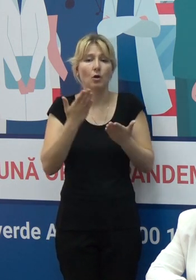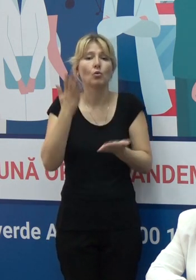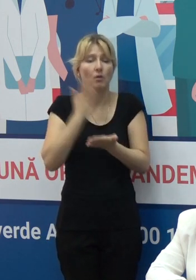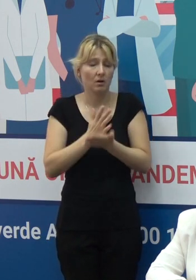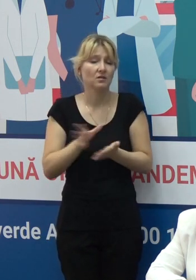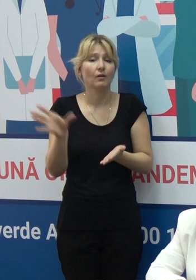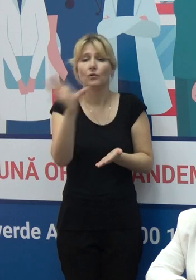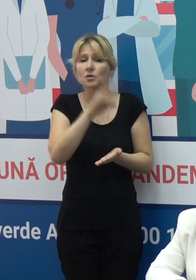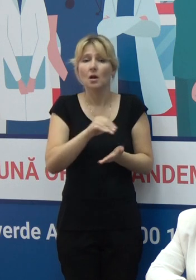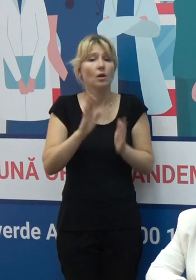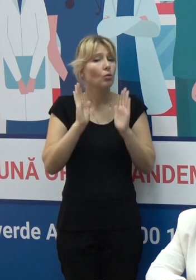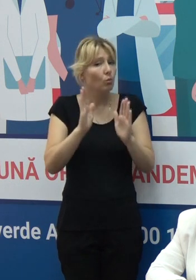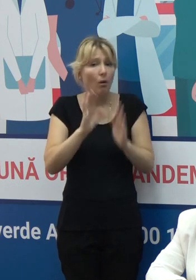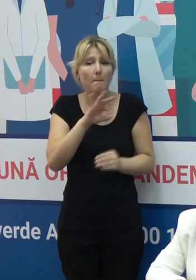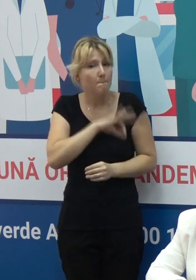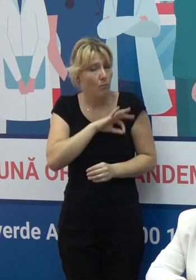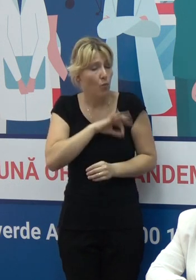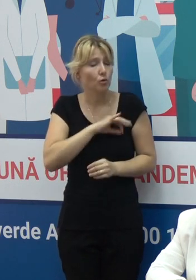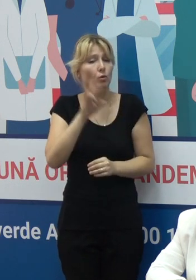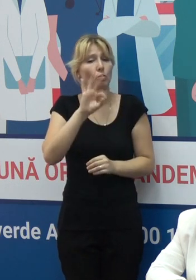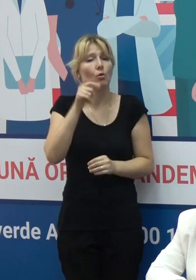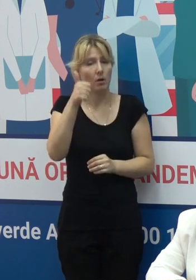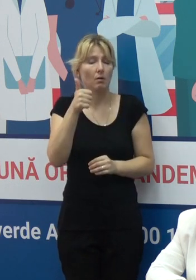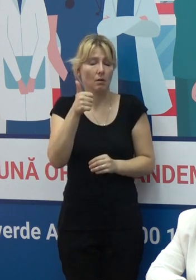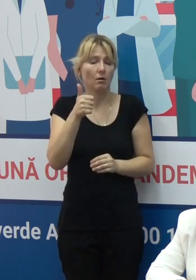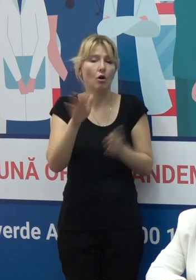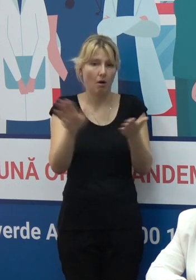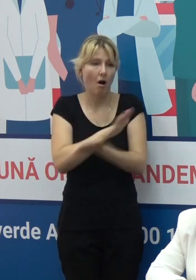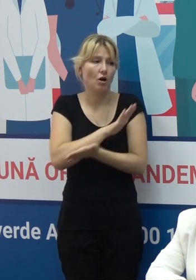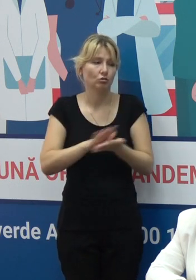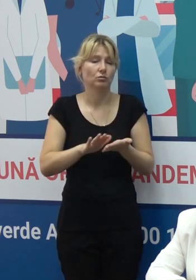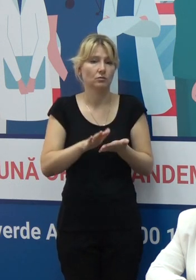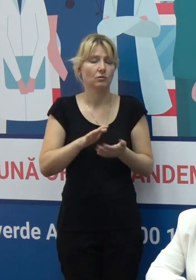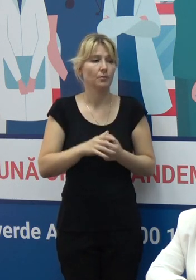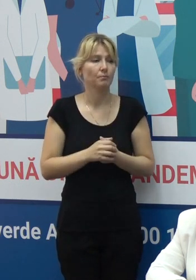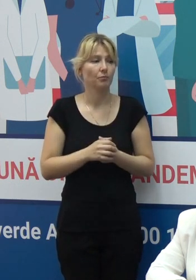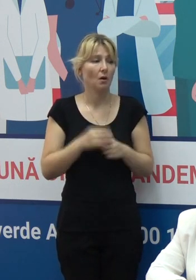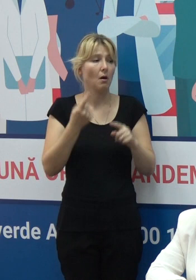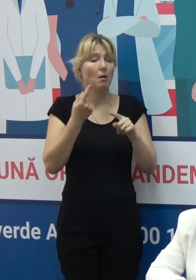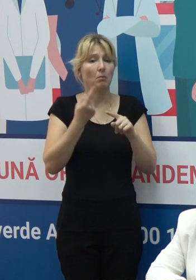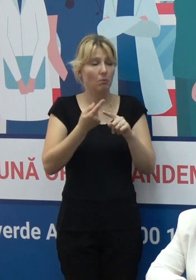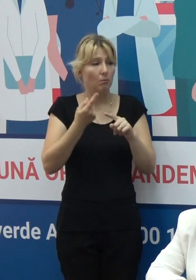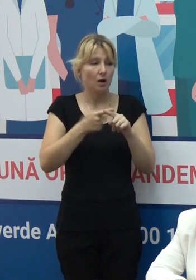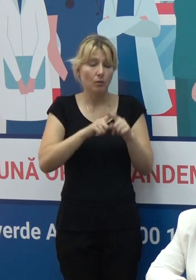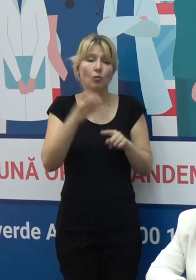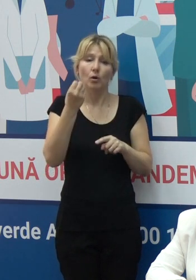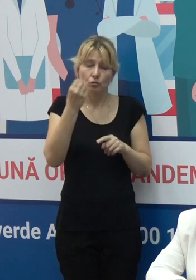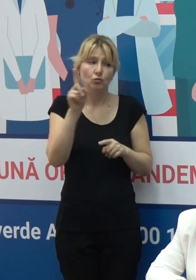Moldova sunt nu doar eficiente, dar sunt și sigure. Și vreau să menționez aici că din totalul